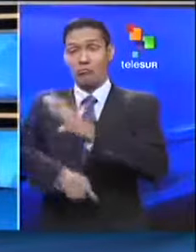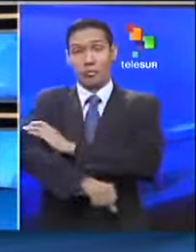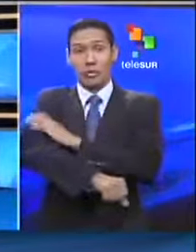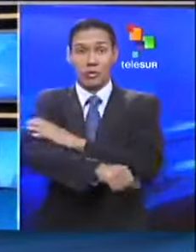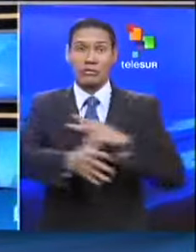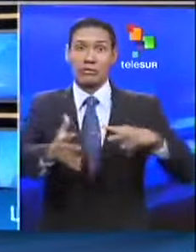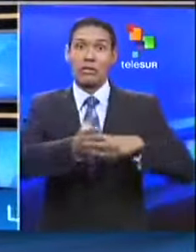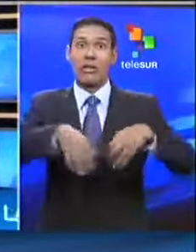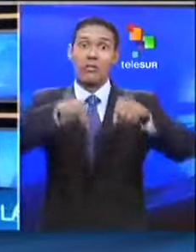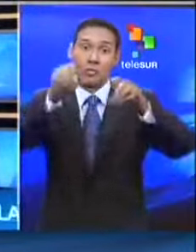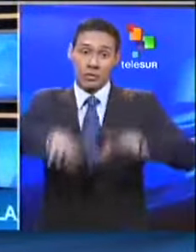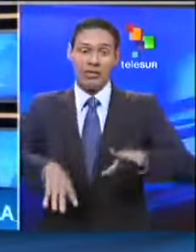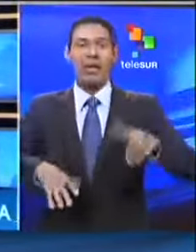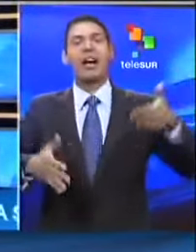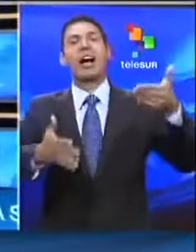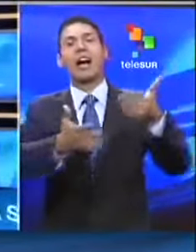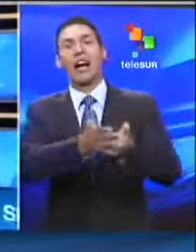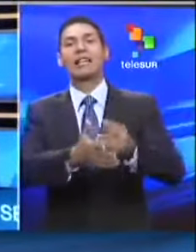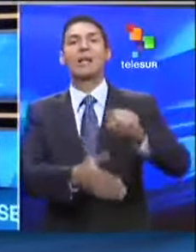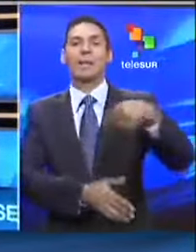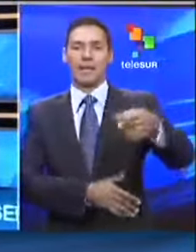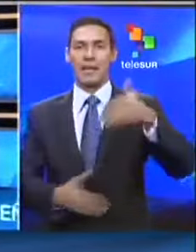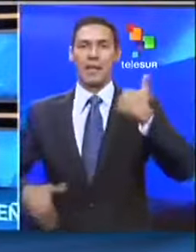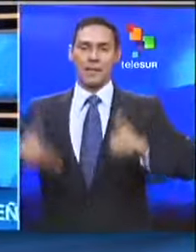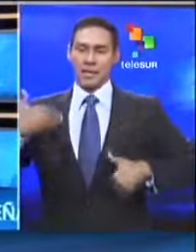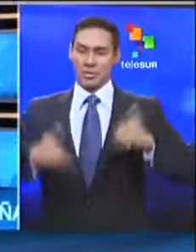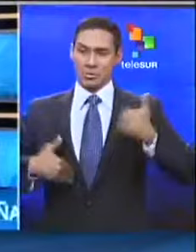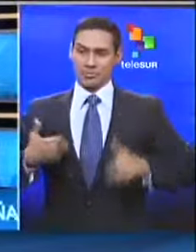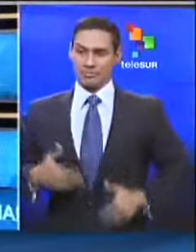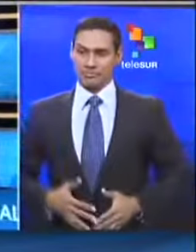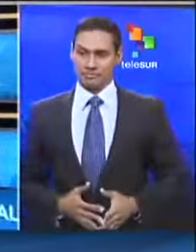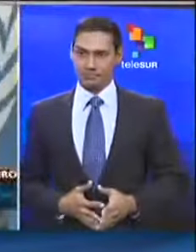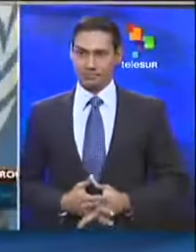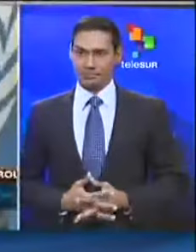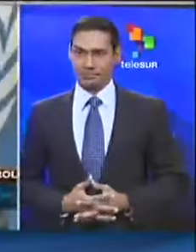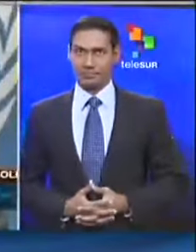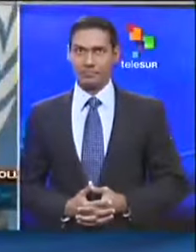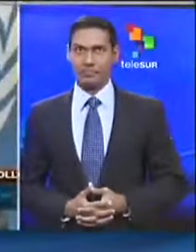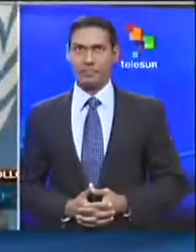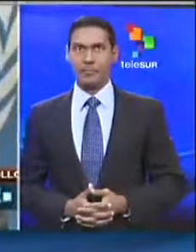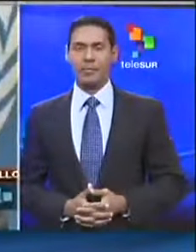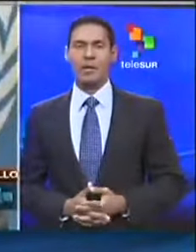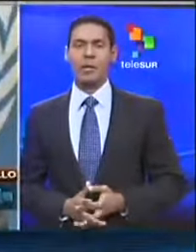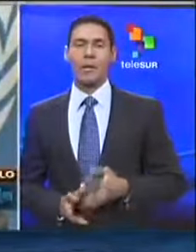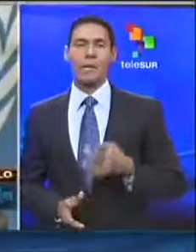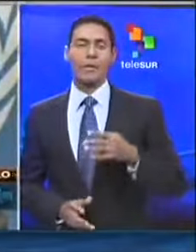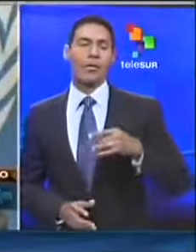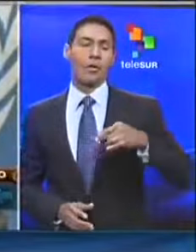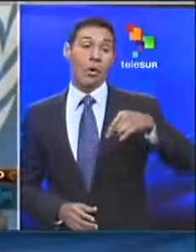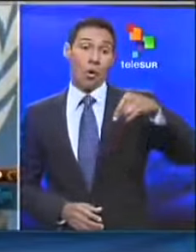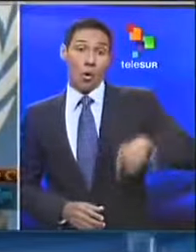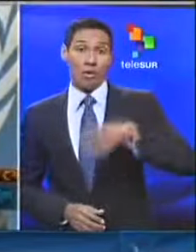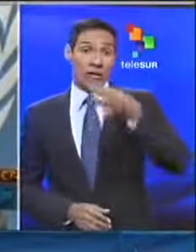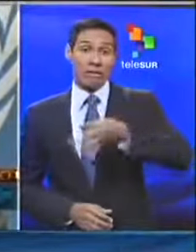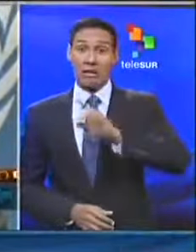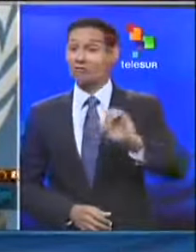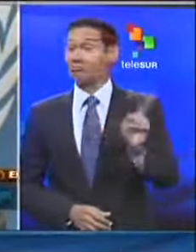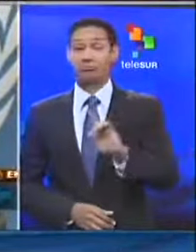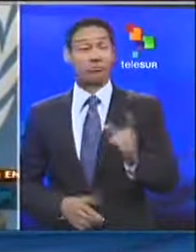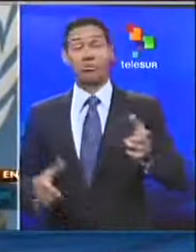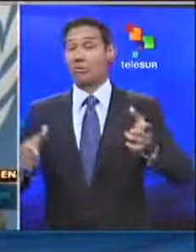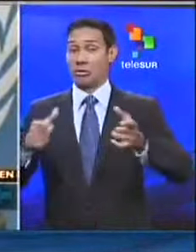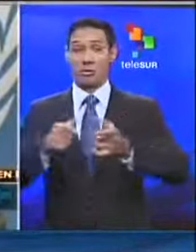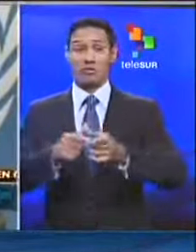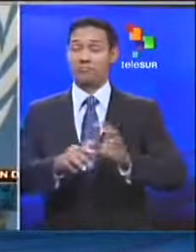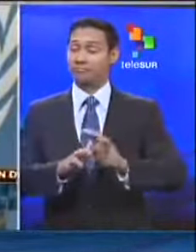gobierno sirio fueron suspendidas hasta mañana miércoles. Quiero no nos reuniéramos el día de hoy en horas de la tarde para